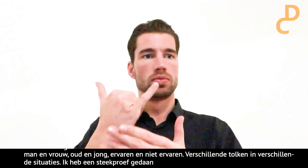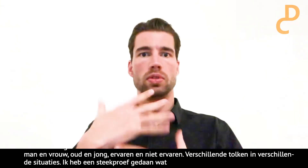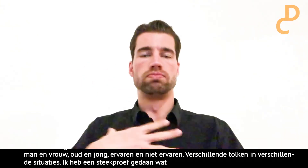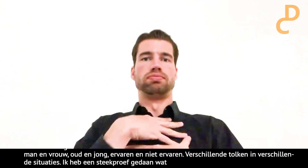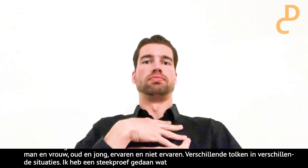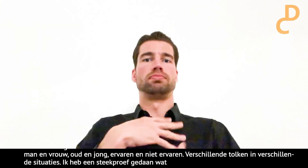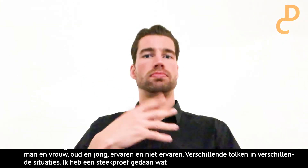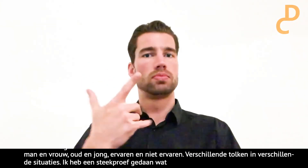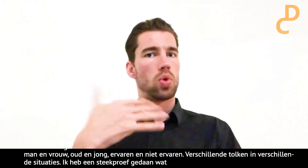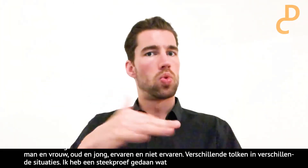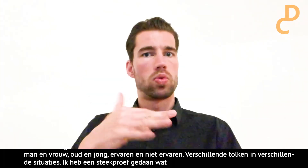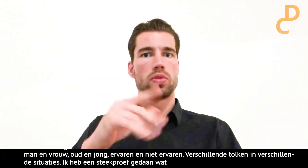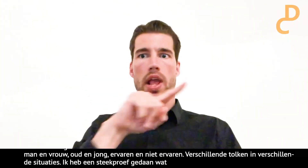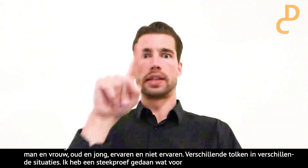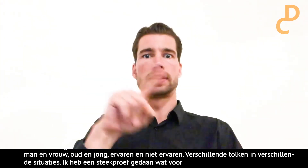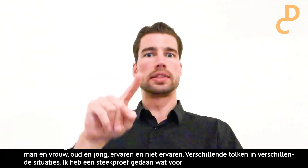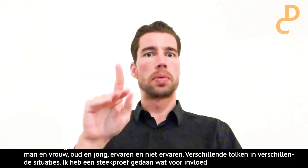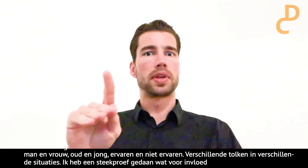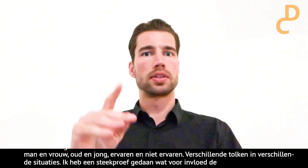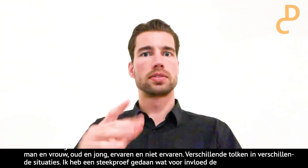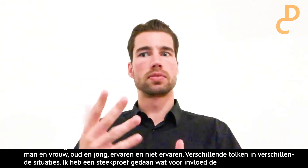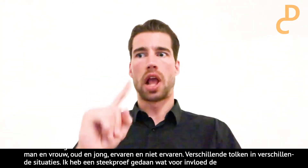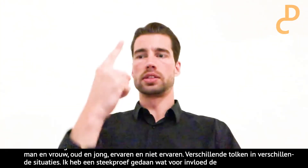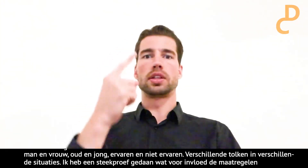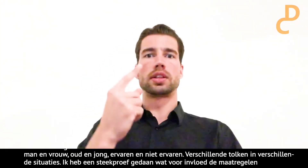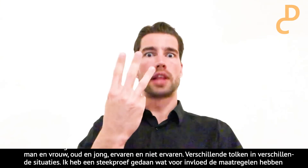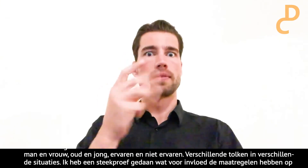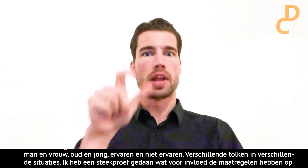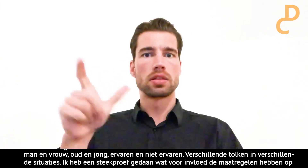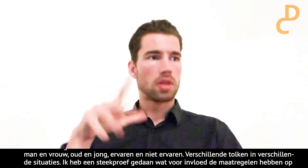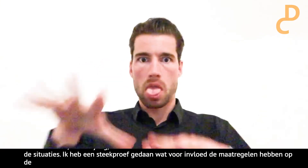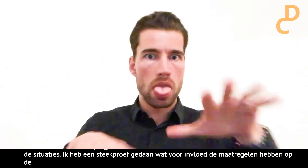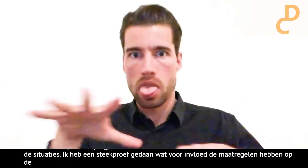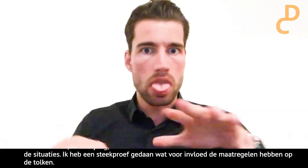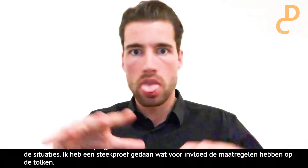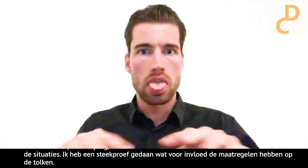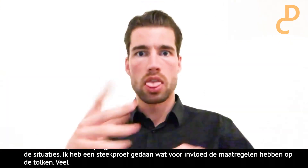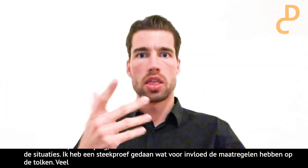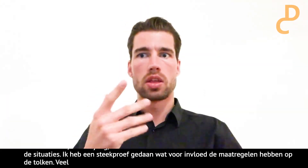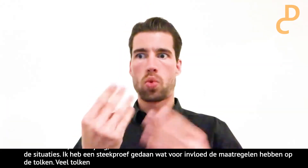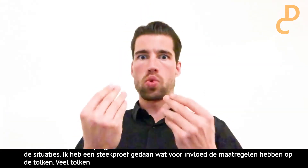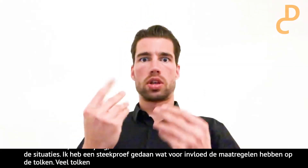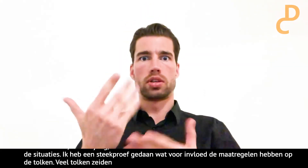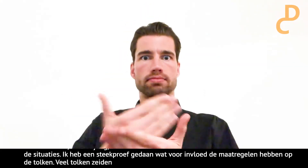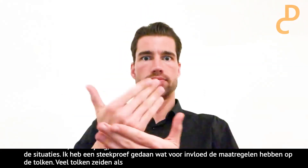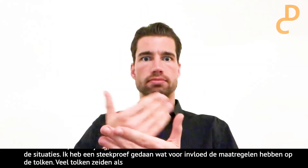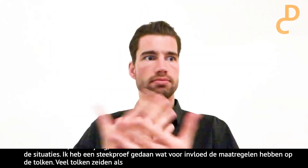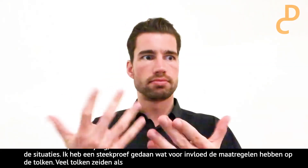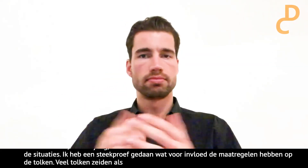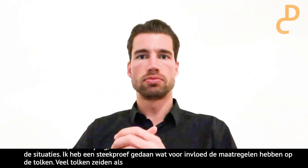Veel tolken hebben gezegd... Ja, dit heeft echt wel invloed op ons. Als ZZP'er de eerste drie weken was het echt kijken hoe we